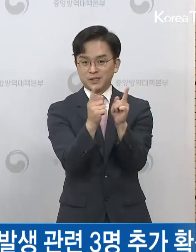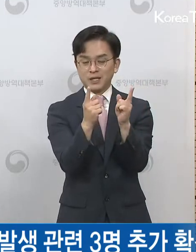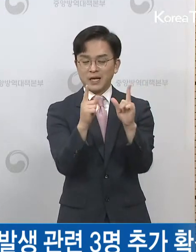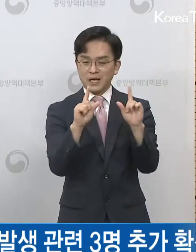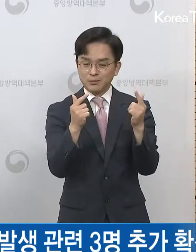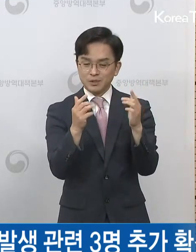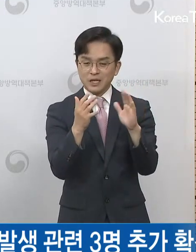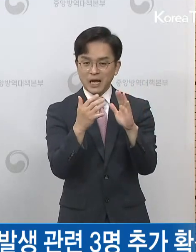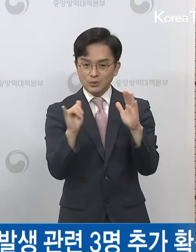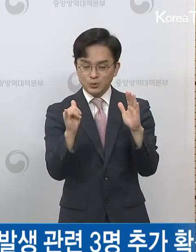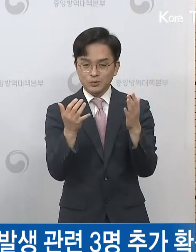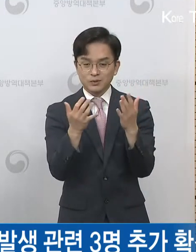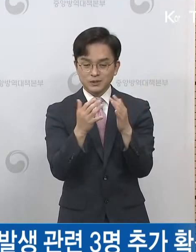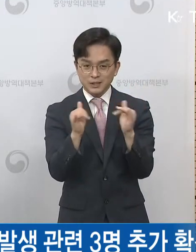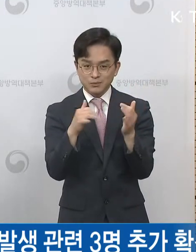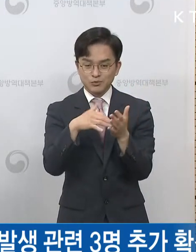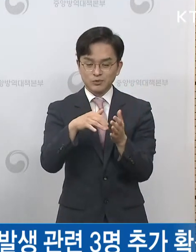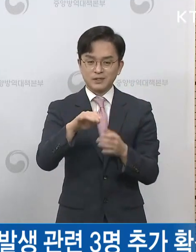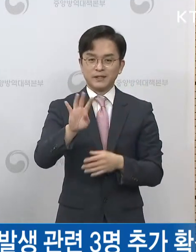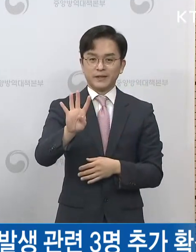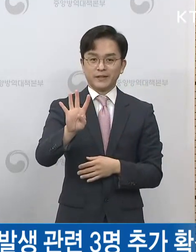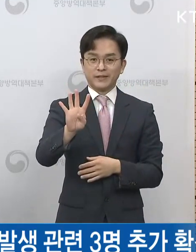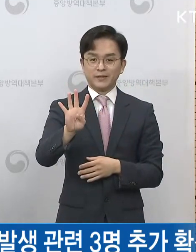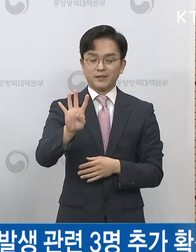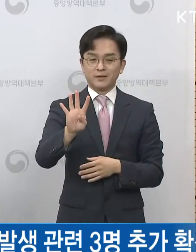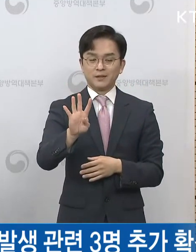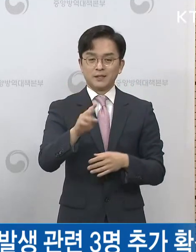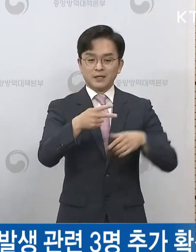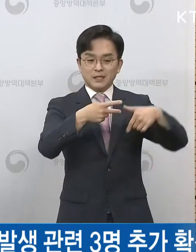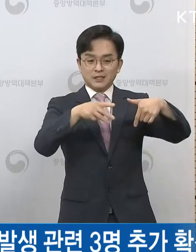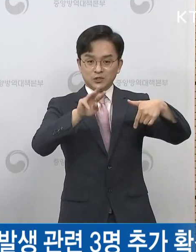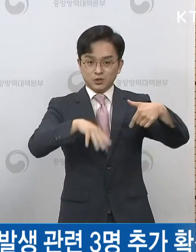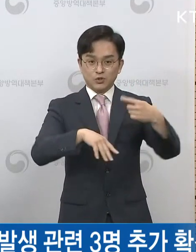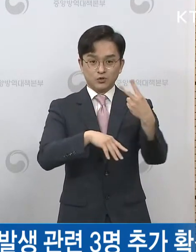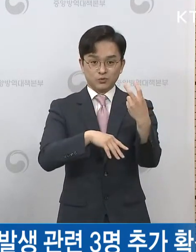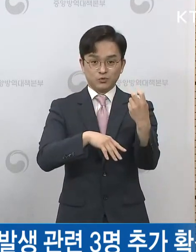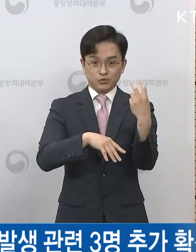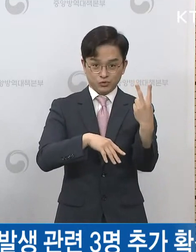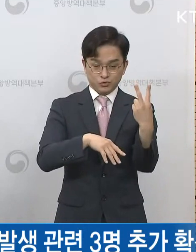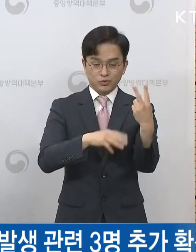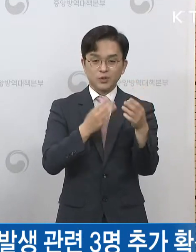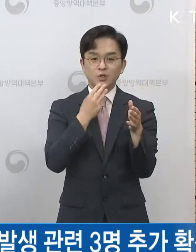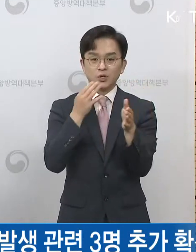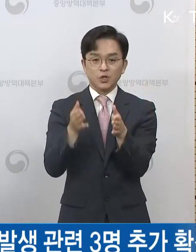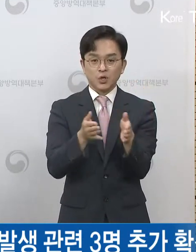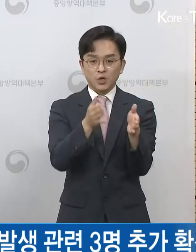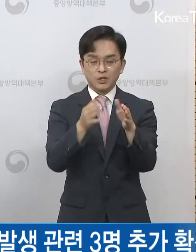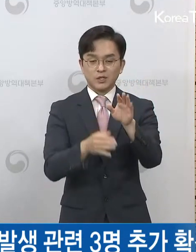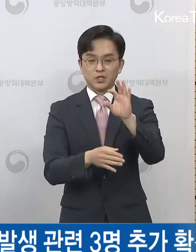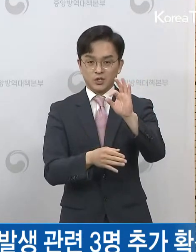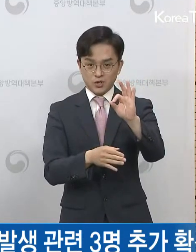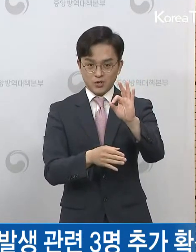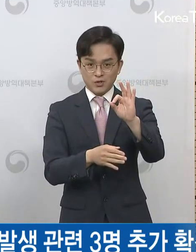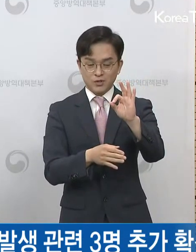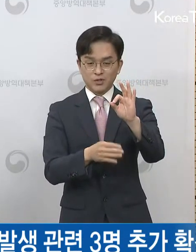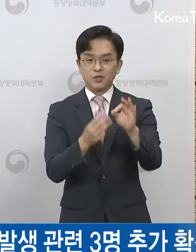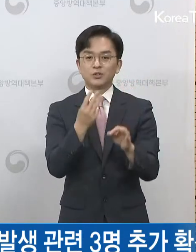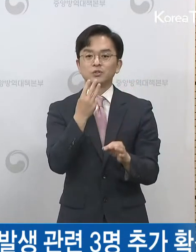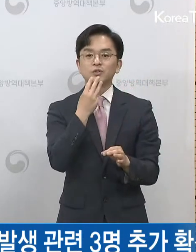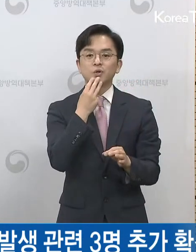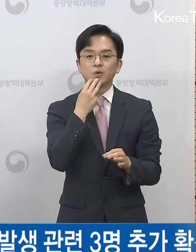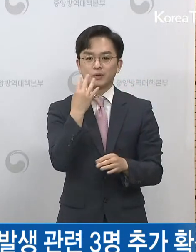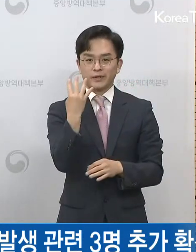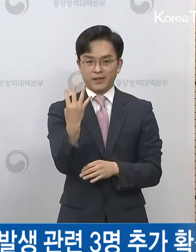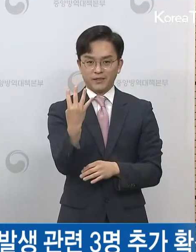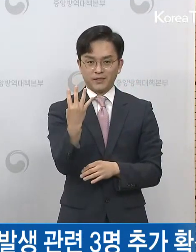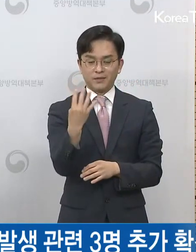가족 4명이 확인이 되었으며 시도로는 인천이 22명, 경기도가 10명, 서울 지역이 4명입니다.